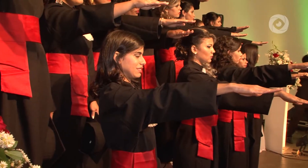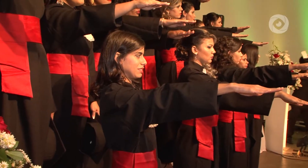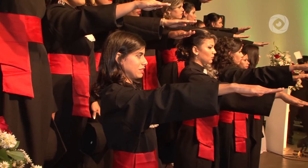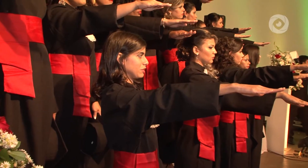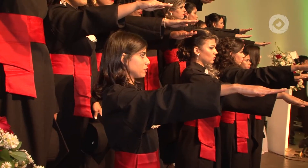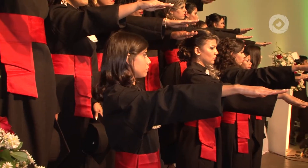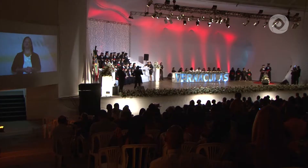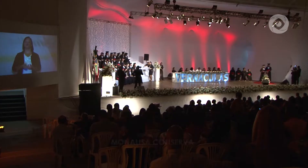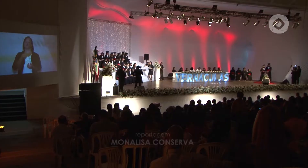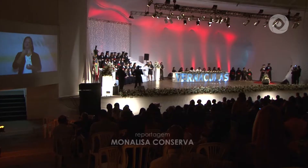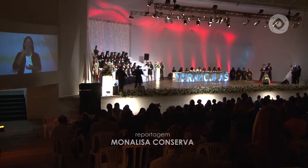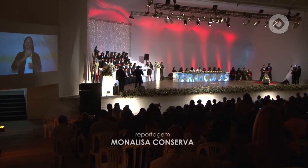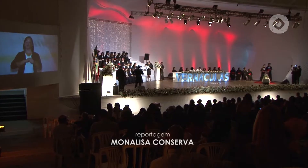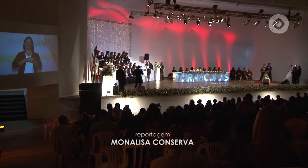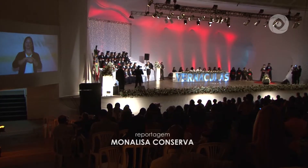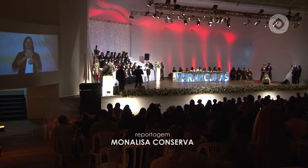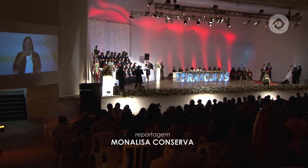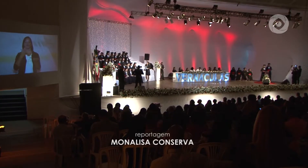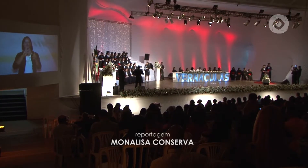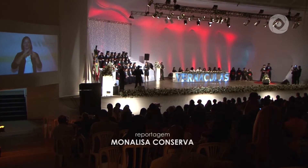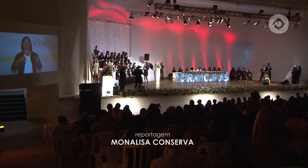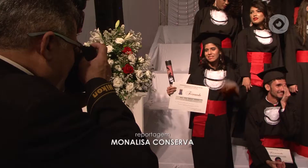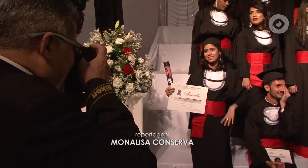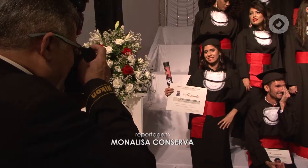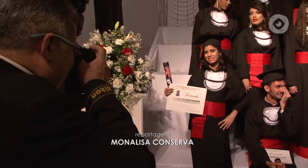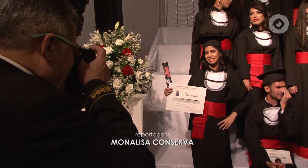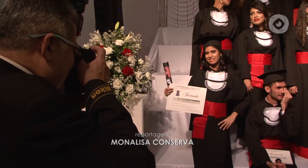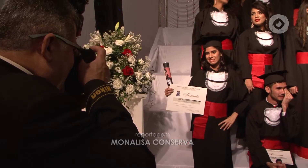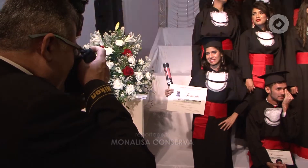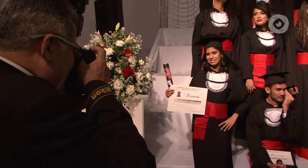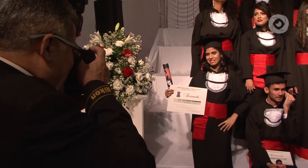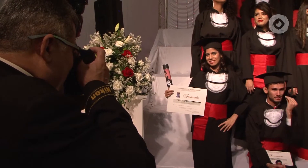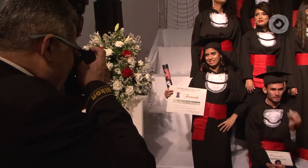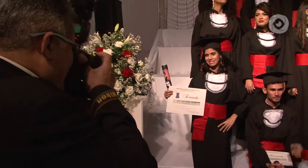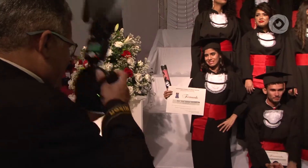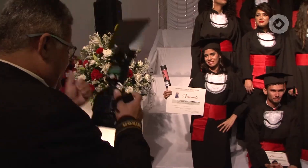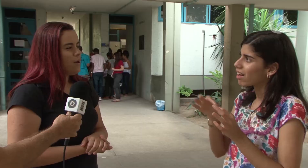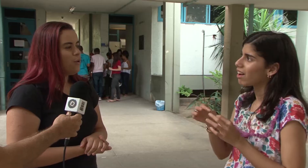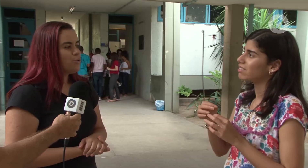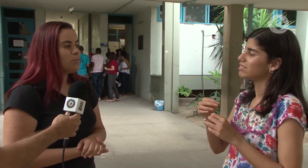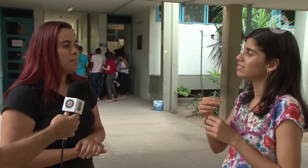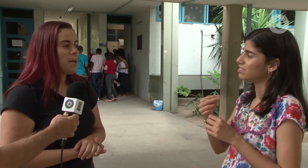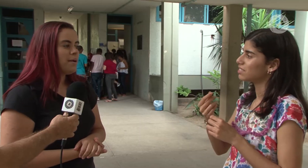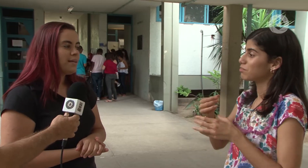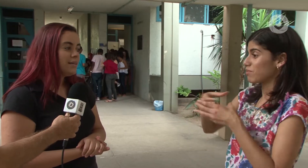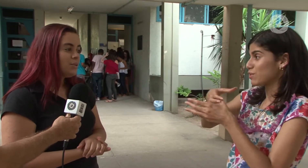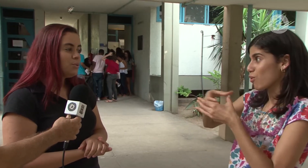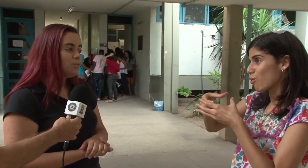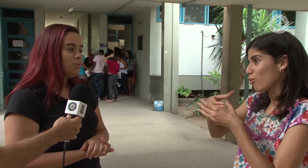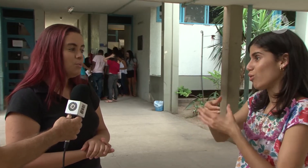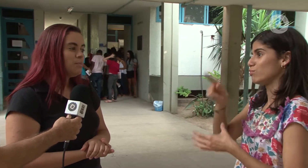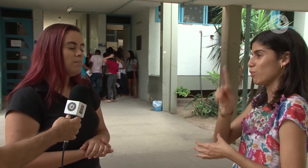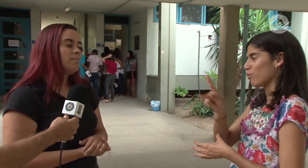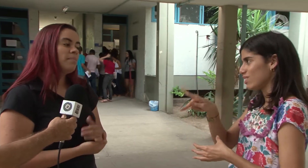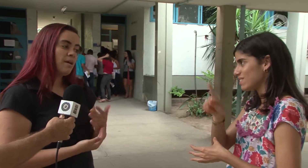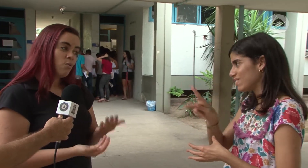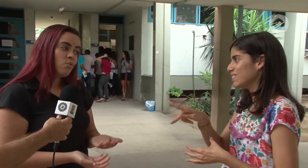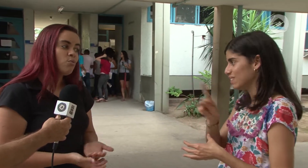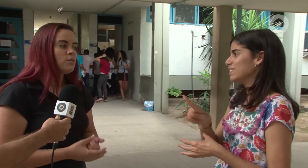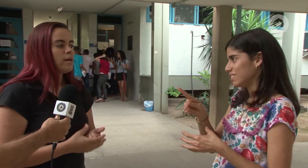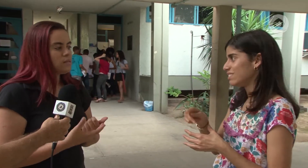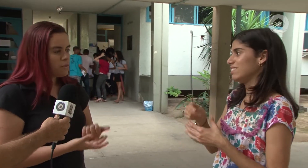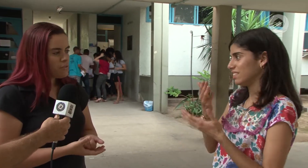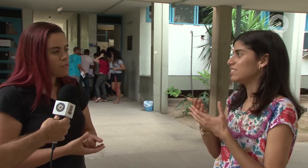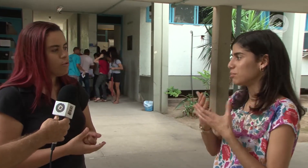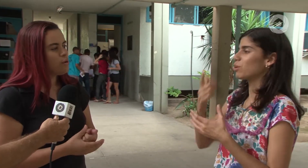Agora, já formada, Ana Paula pretende continuar estudando e superando as dificuldades. Eu estou me preparando para